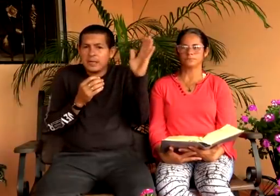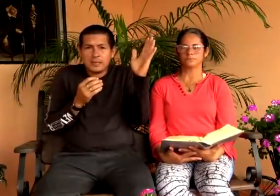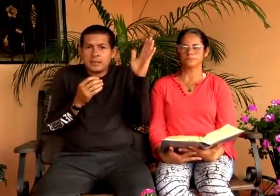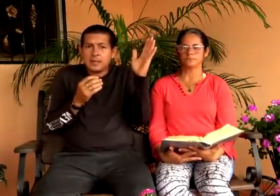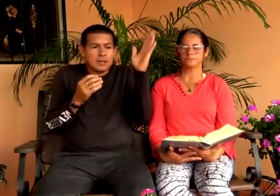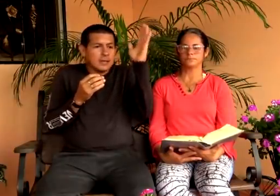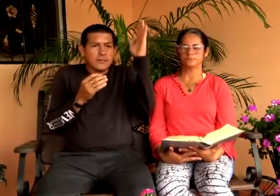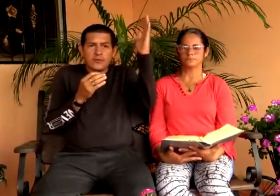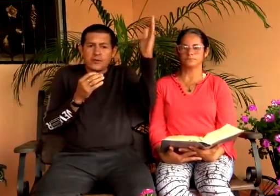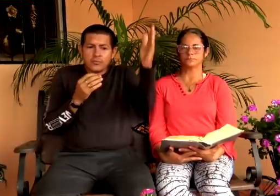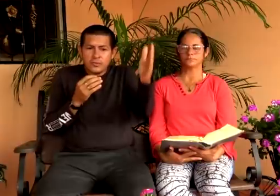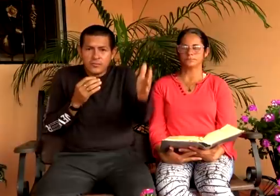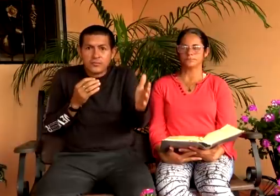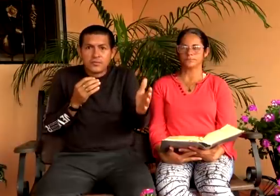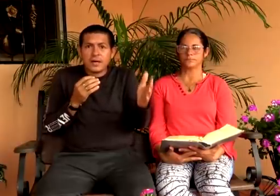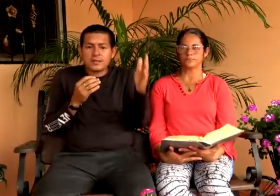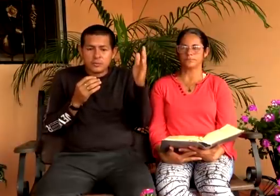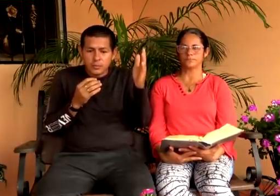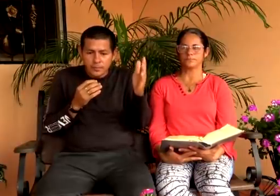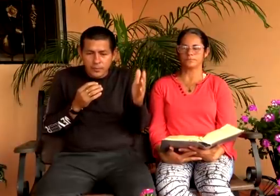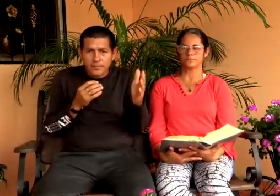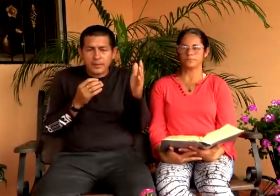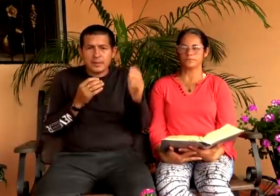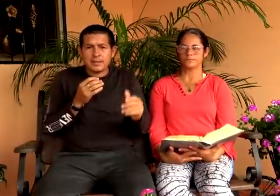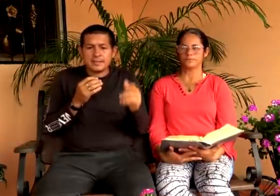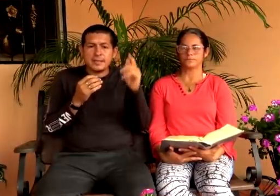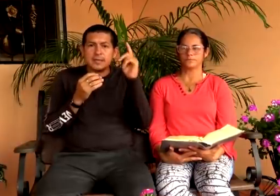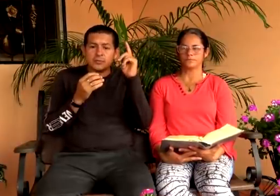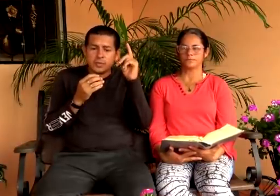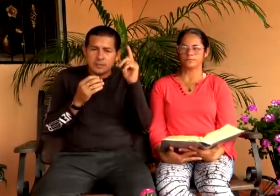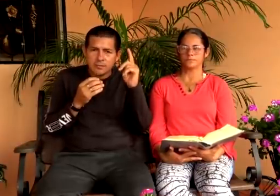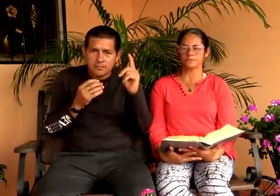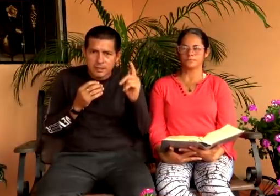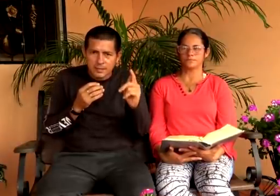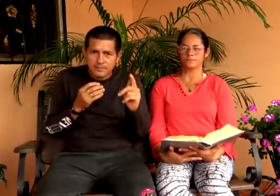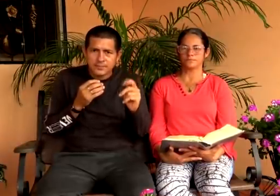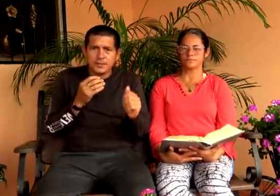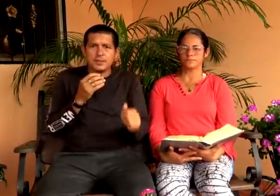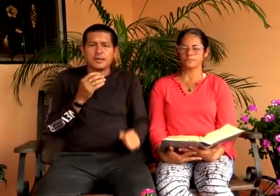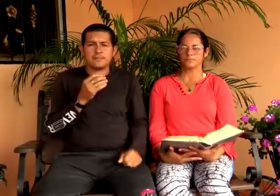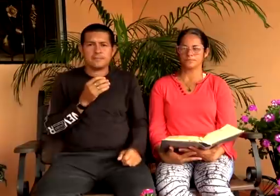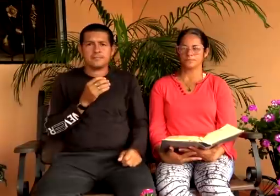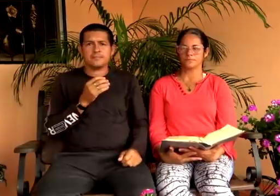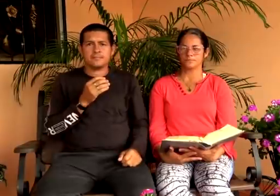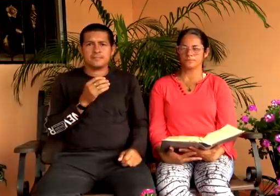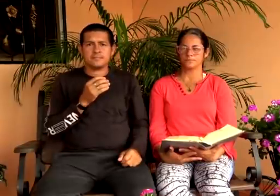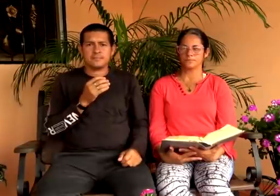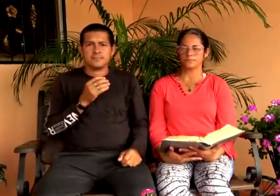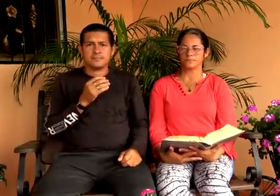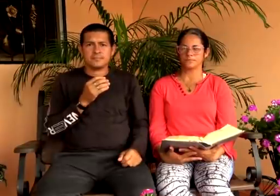pueden fundar su propia iglesia. Y eso es mentira.